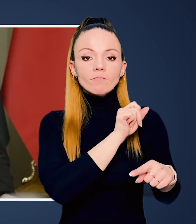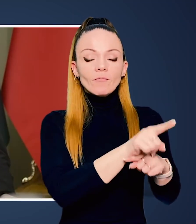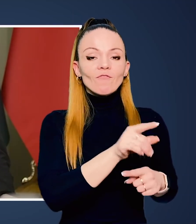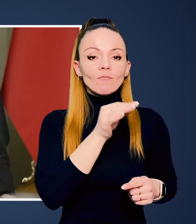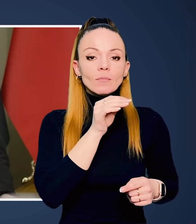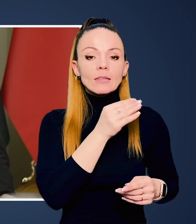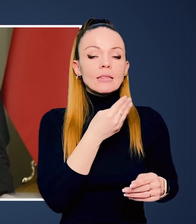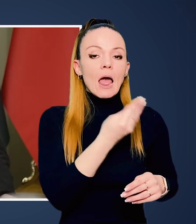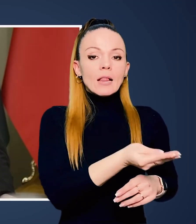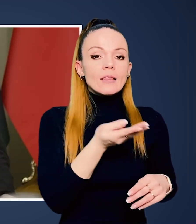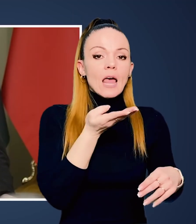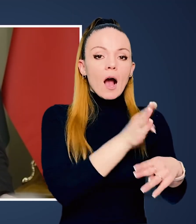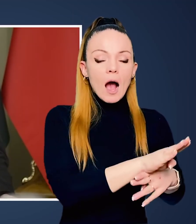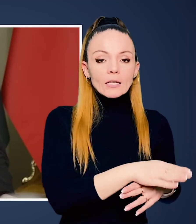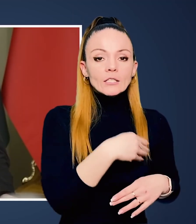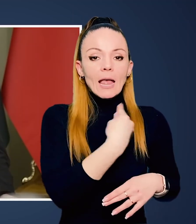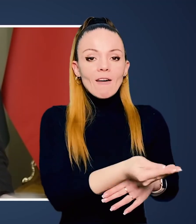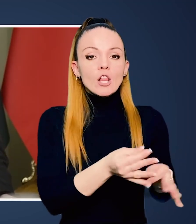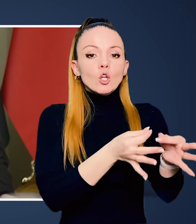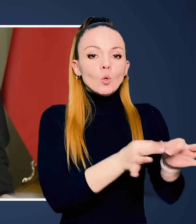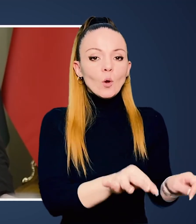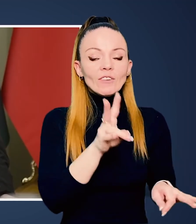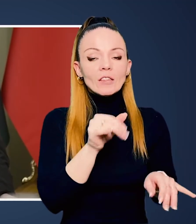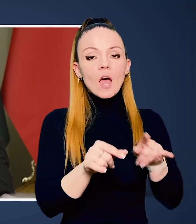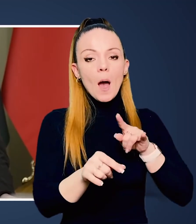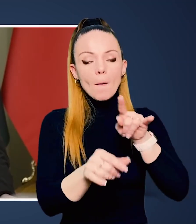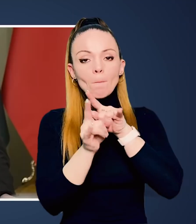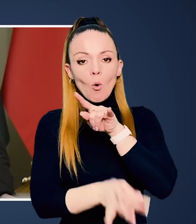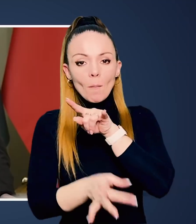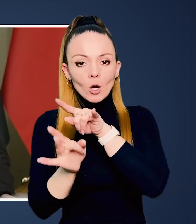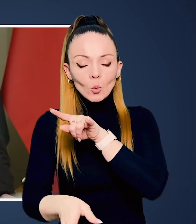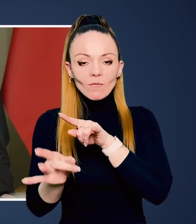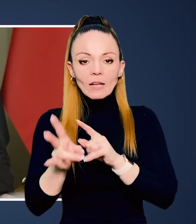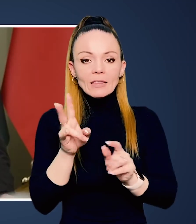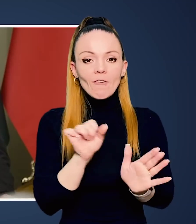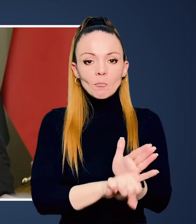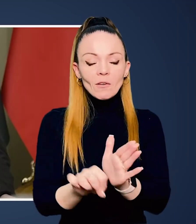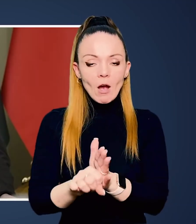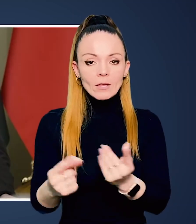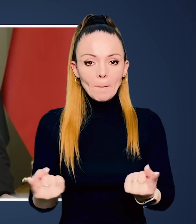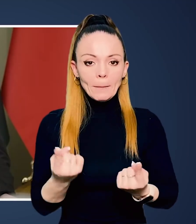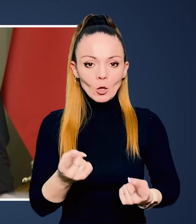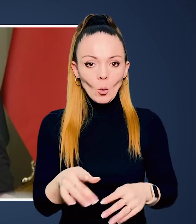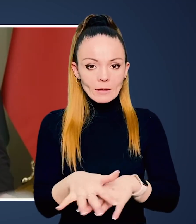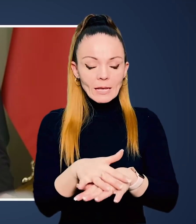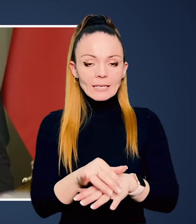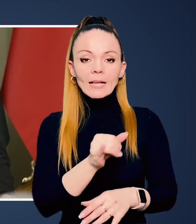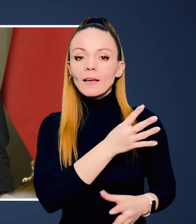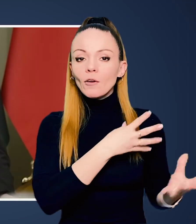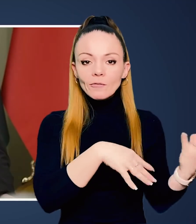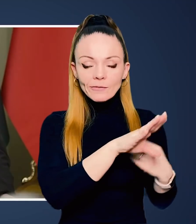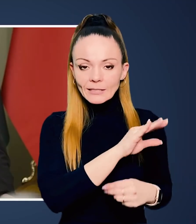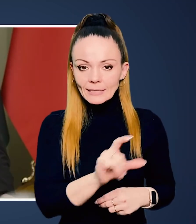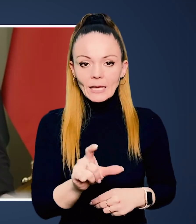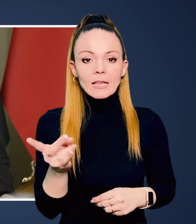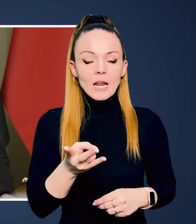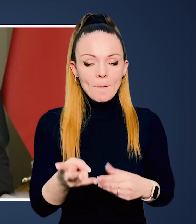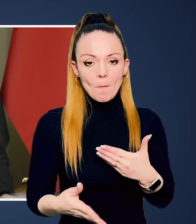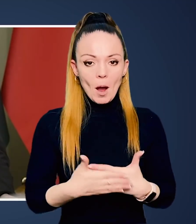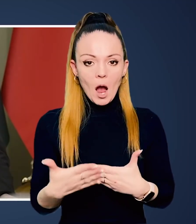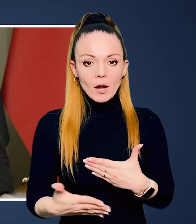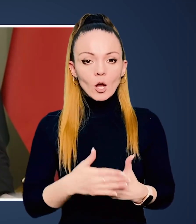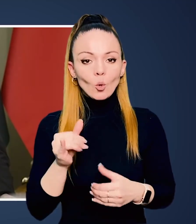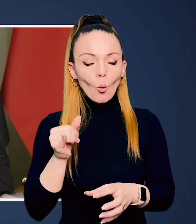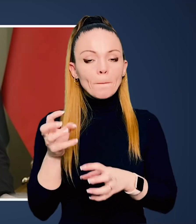посередньо за це відповідають, які дали накази, давали дозвіл на бомбардування, на вбивання мирного населення. Їх всіх треба